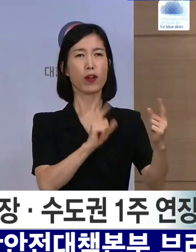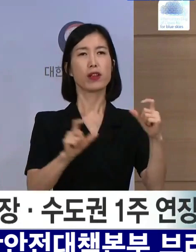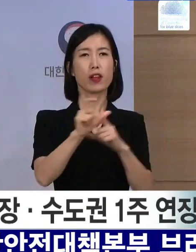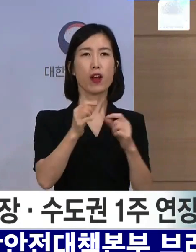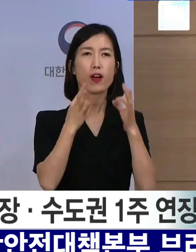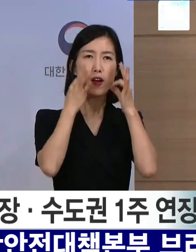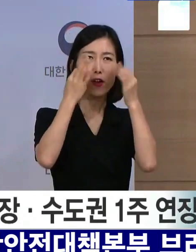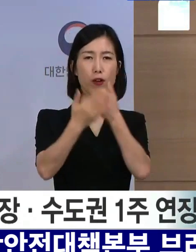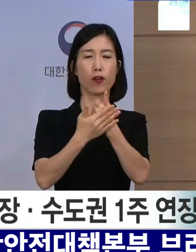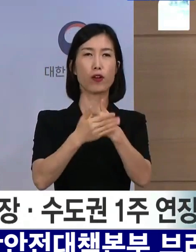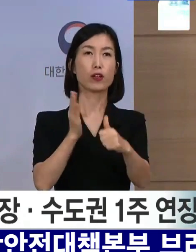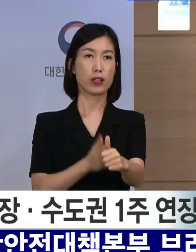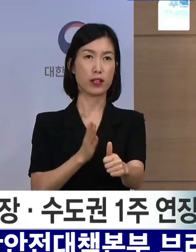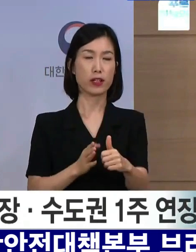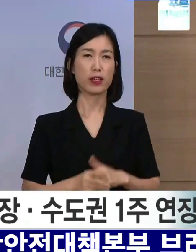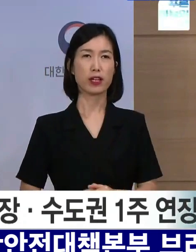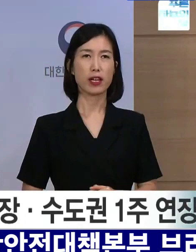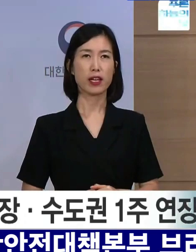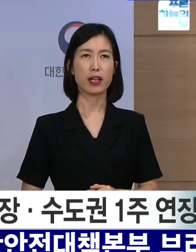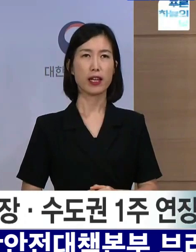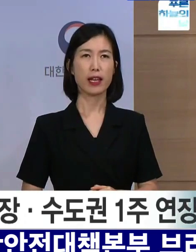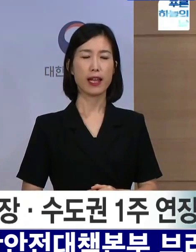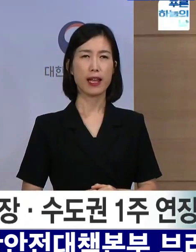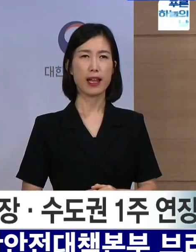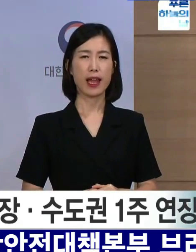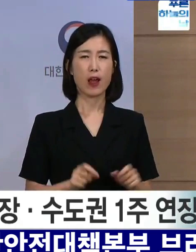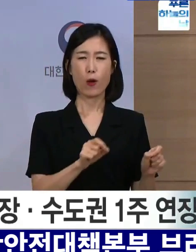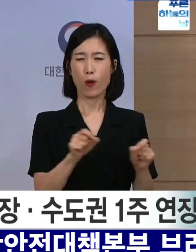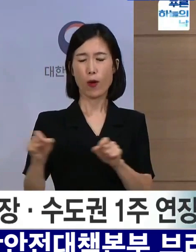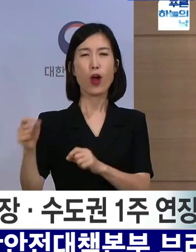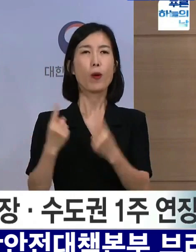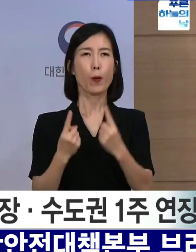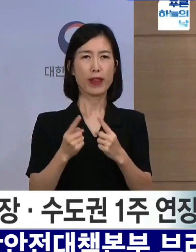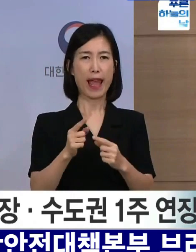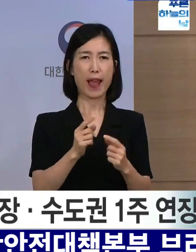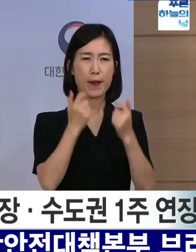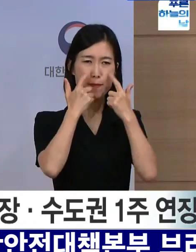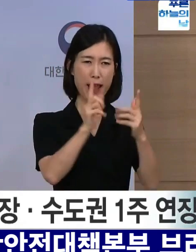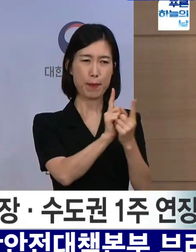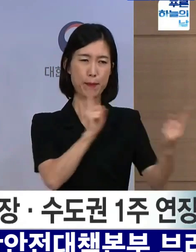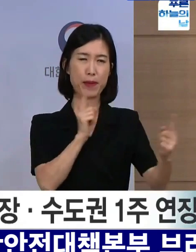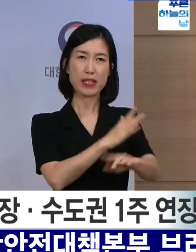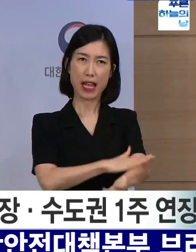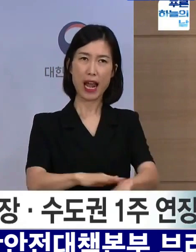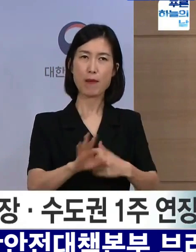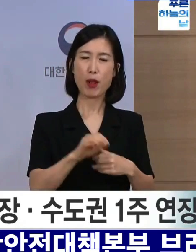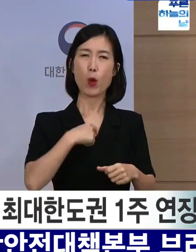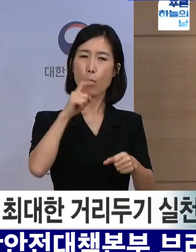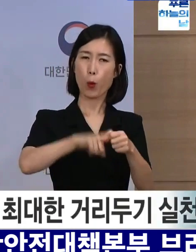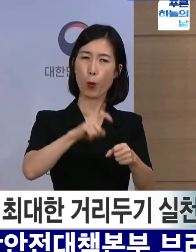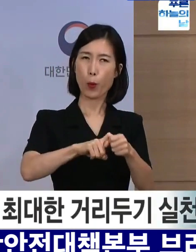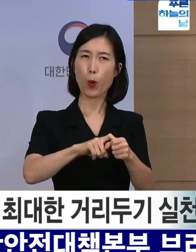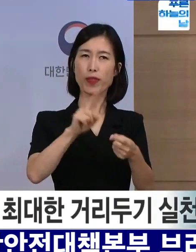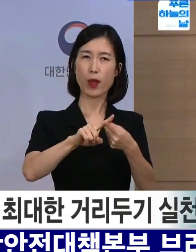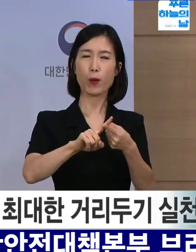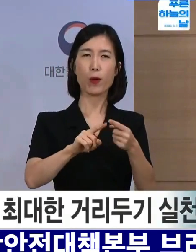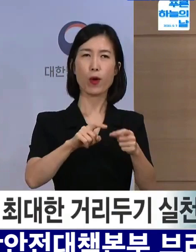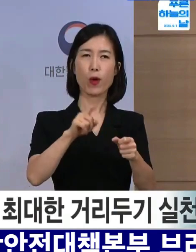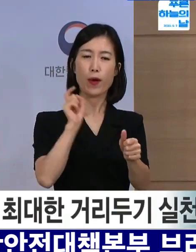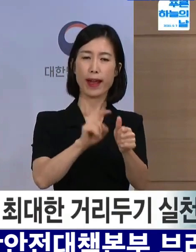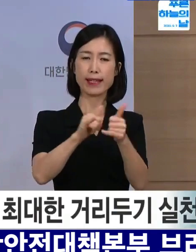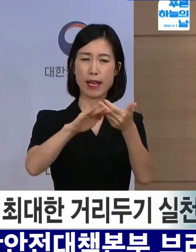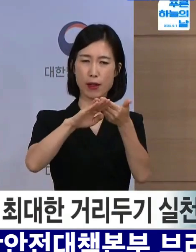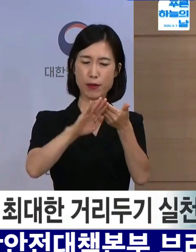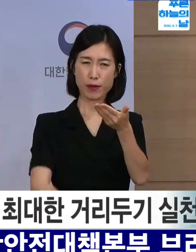바랍니다. 최대한 집중적으로 거리 두기를 실천한다면 분명히 목표한 수준 이하로 환자 발생이